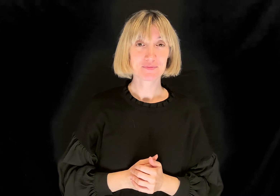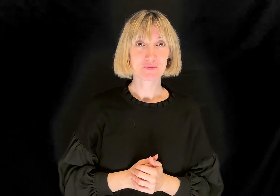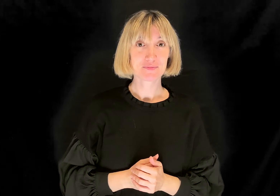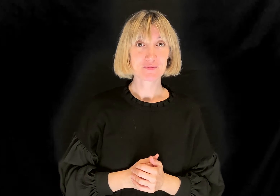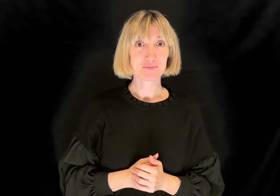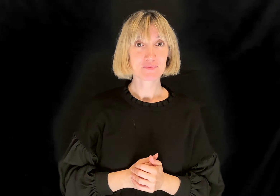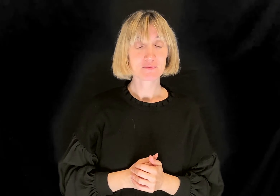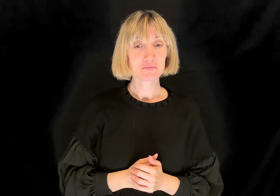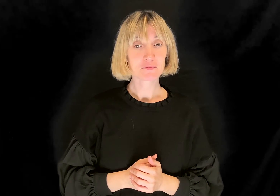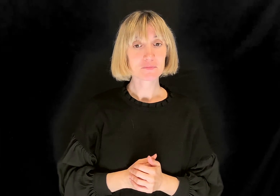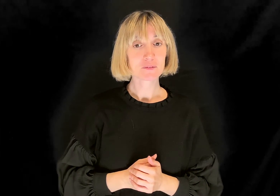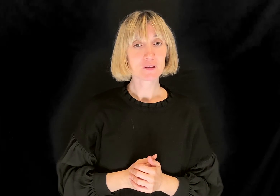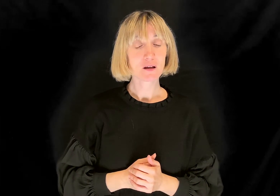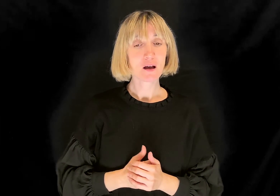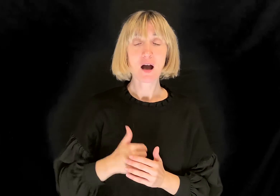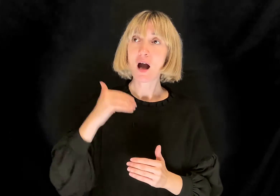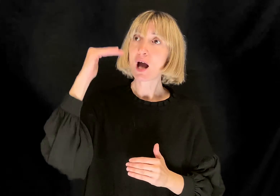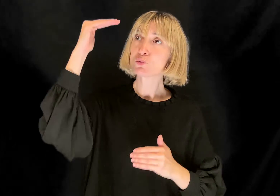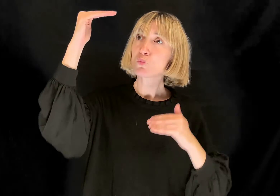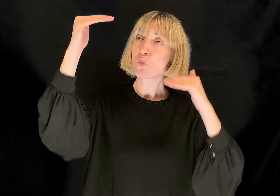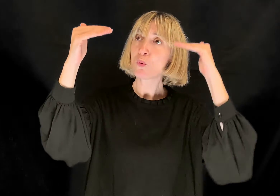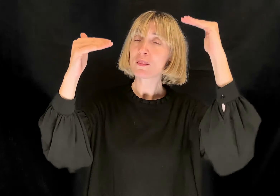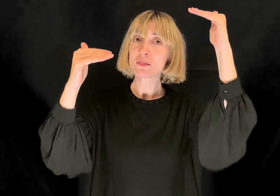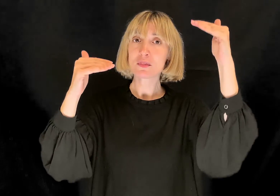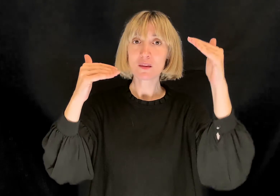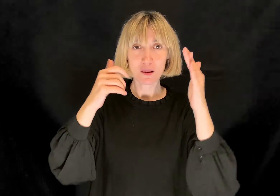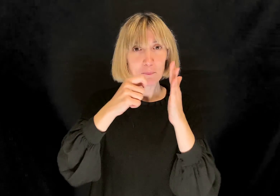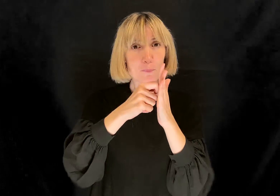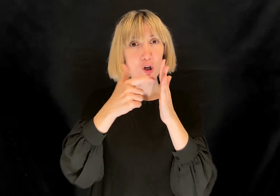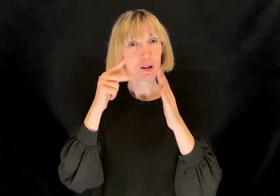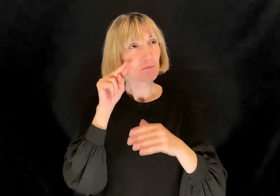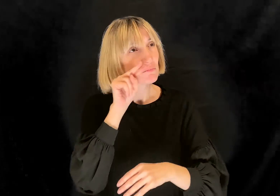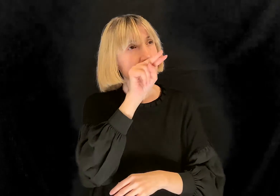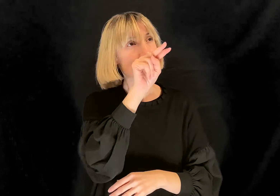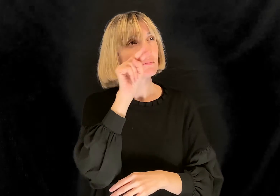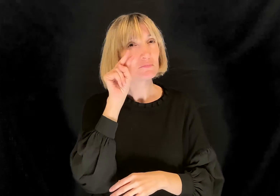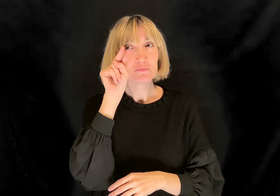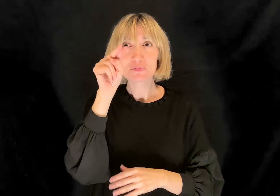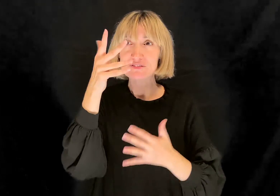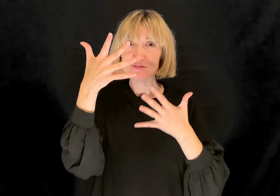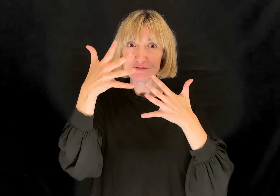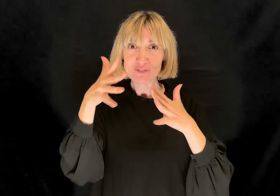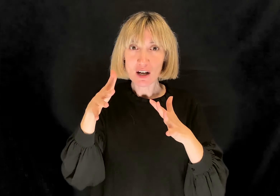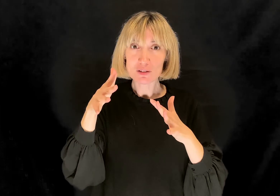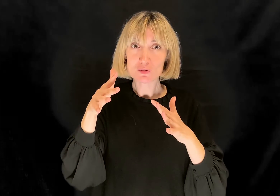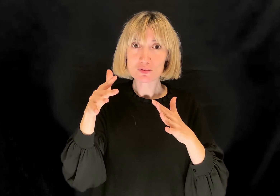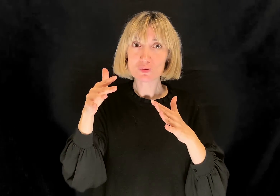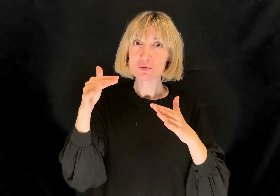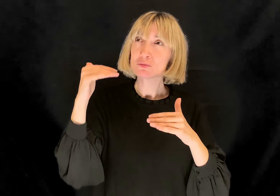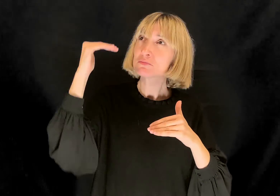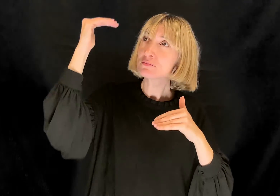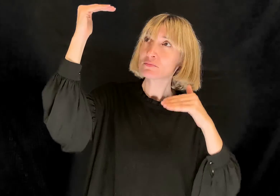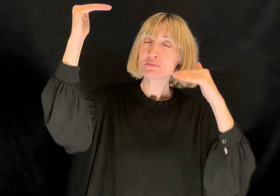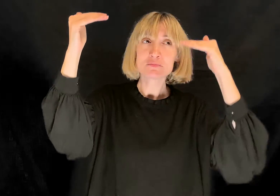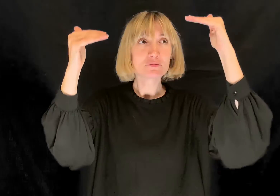Ho incontrato molte persone importanti nella mia vita. Ho vissuto a lungo in mezzo ai grandi. Li ho conosciuti